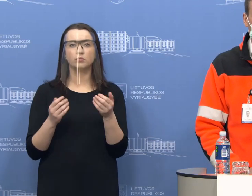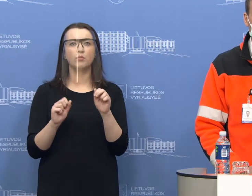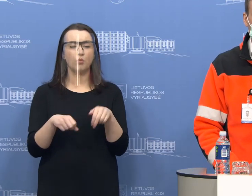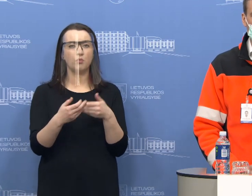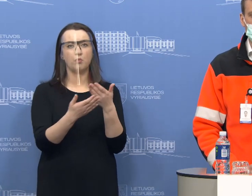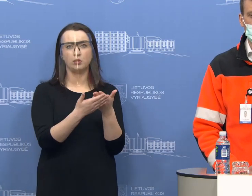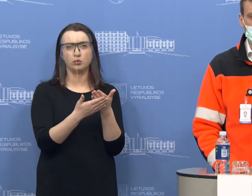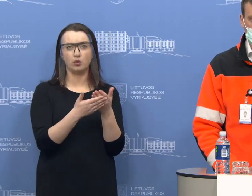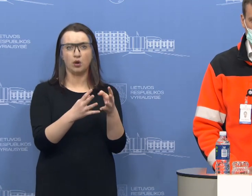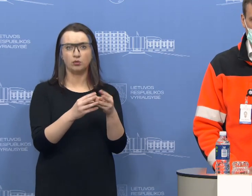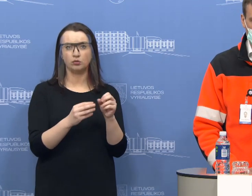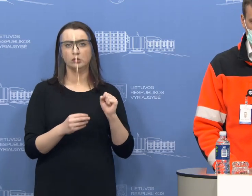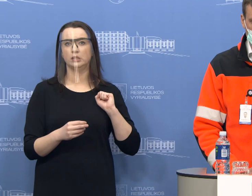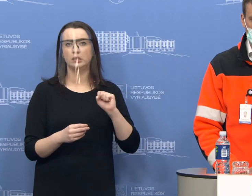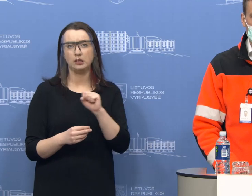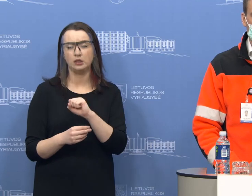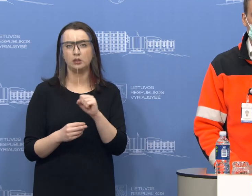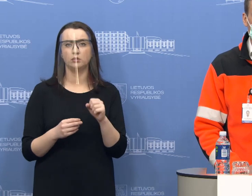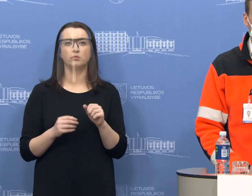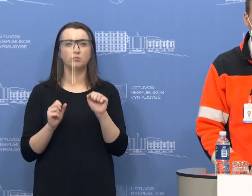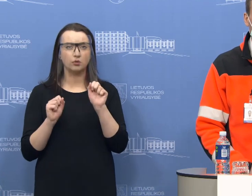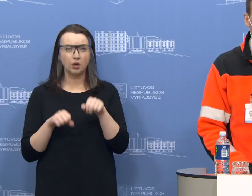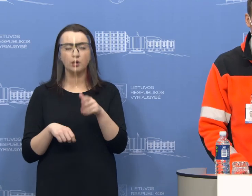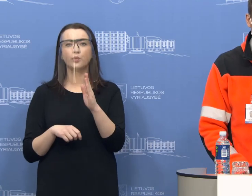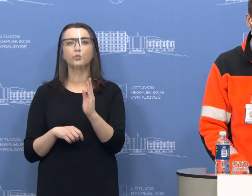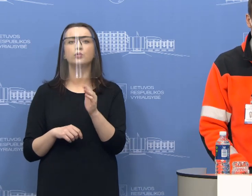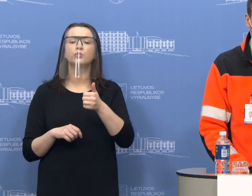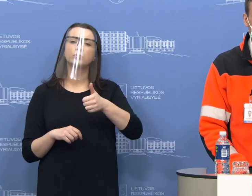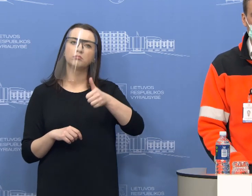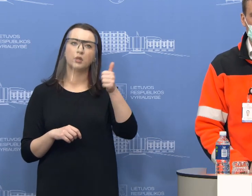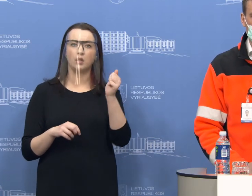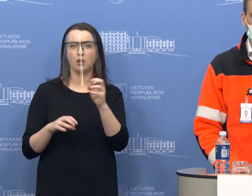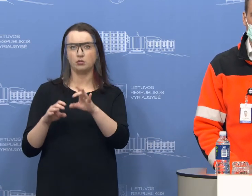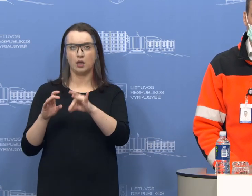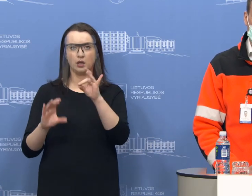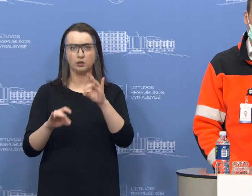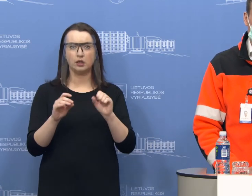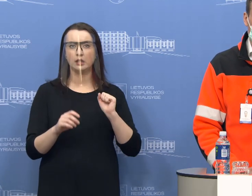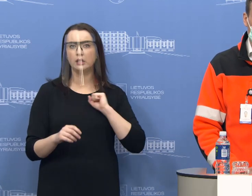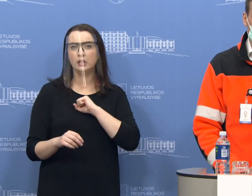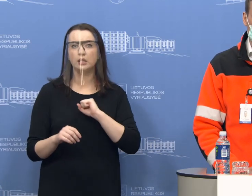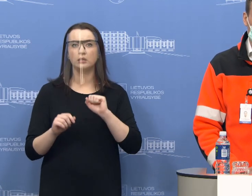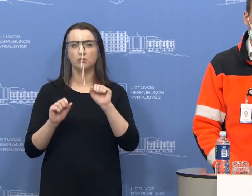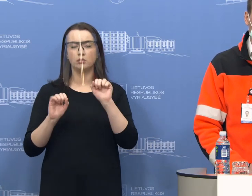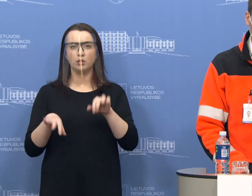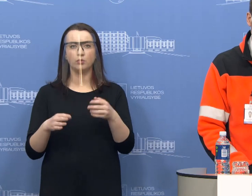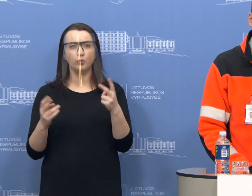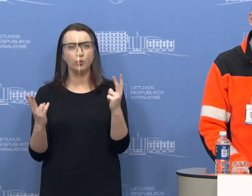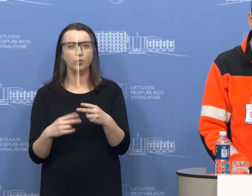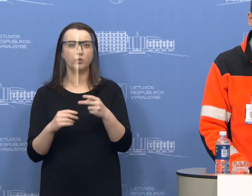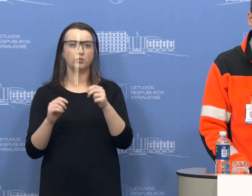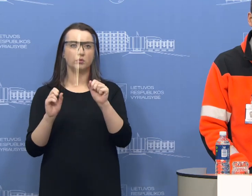pasikonsultuoti ir su gydytojų telefono. Ir tuomet bus dar geresnė atranka, gydytojai tuomet esant reikalui tikrai